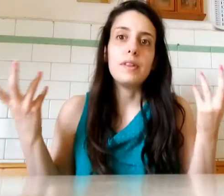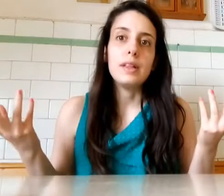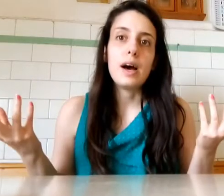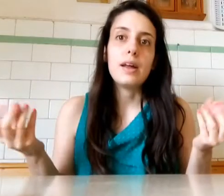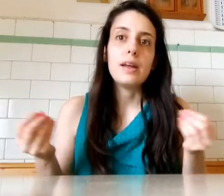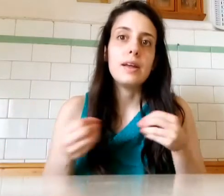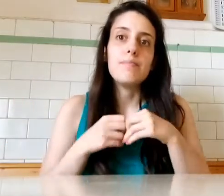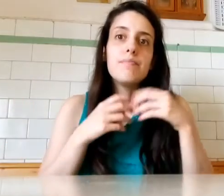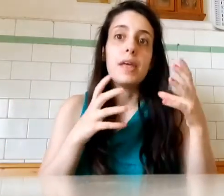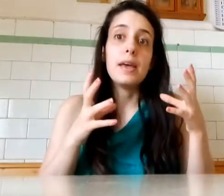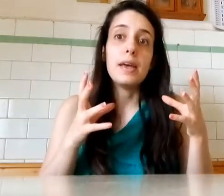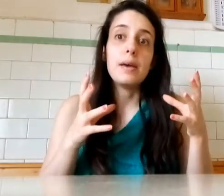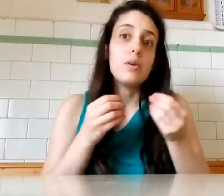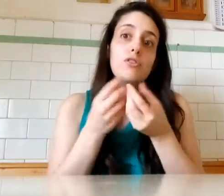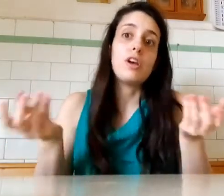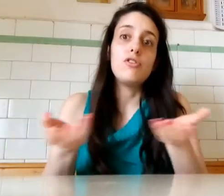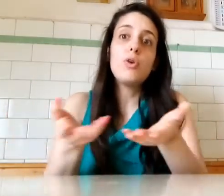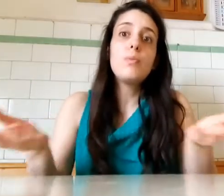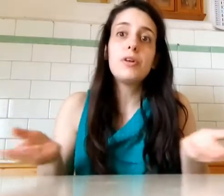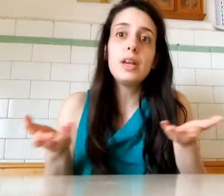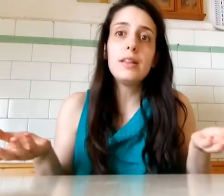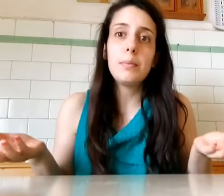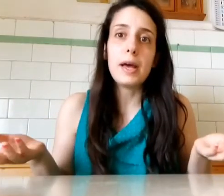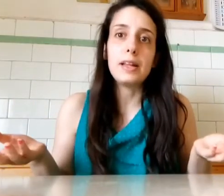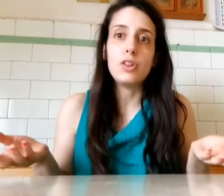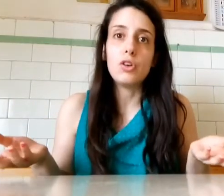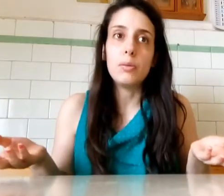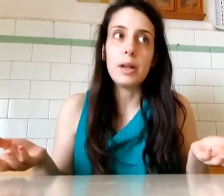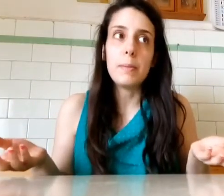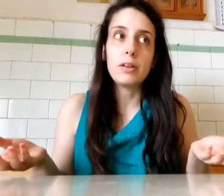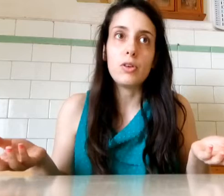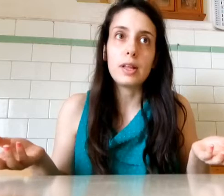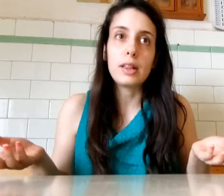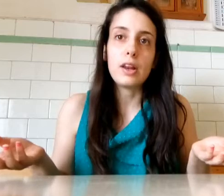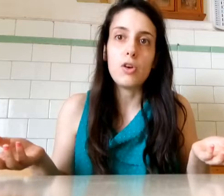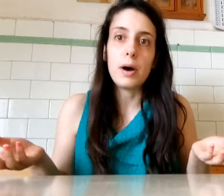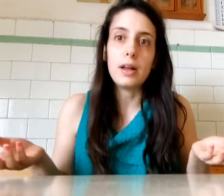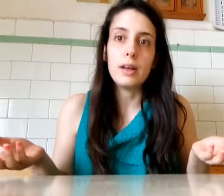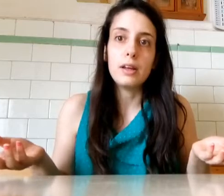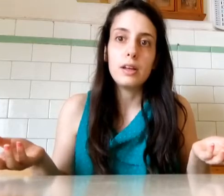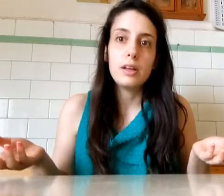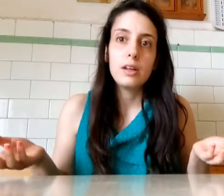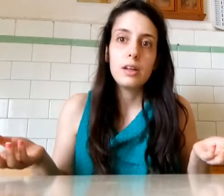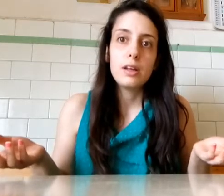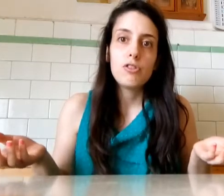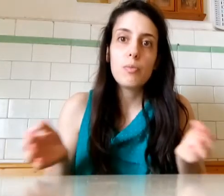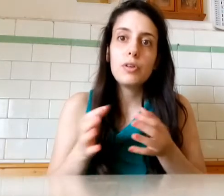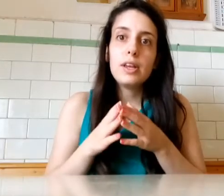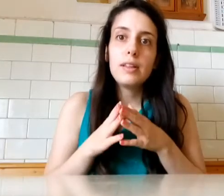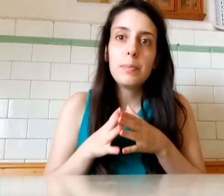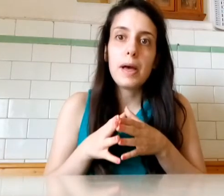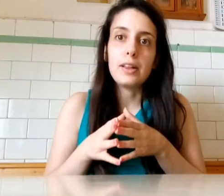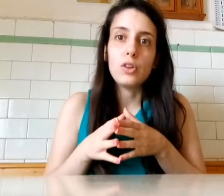visitare E Cioè Ci vuole un po' di rispetto Per le persone Che stanno male Cioè Un po' di rispetto